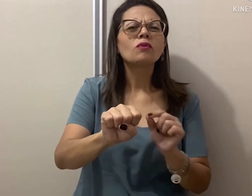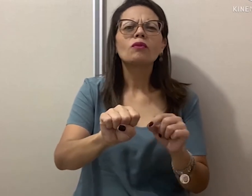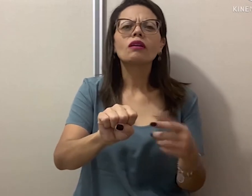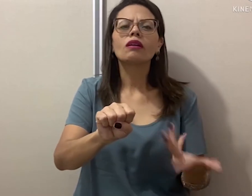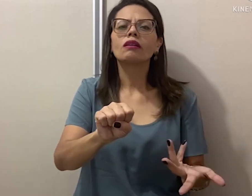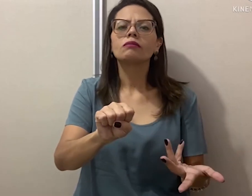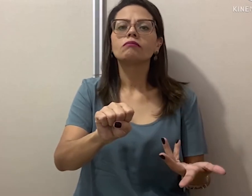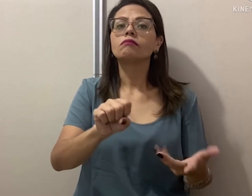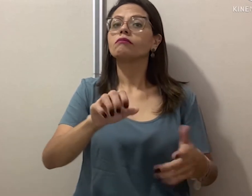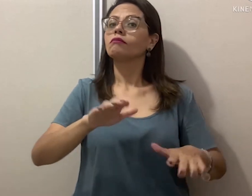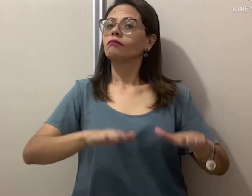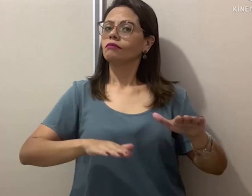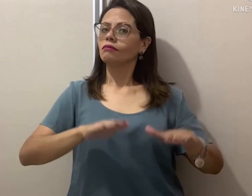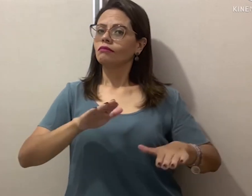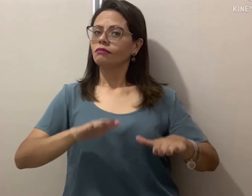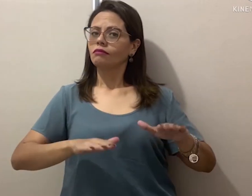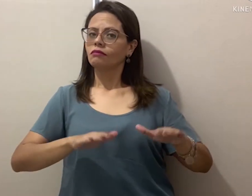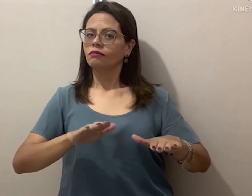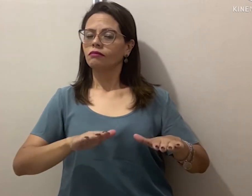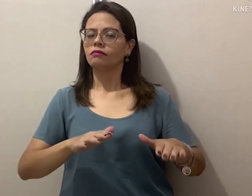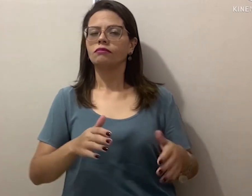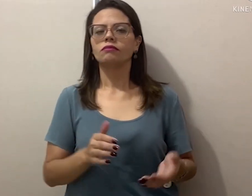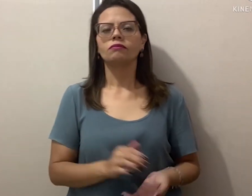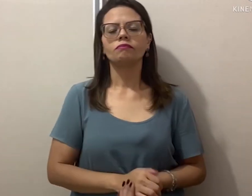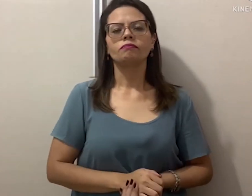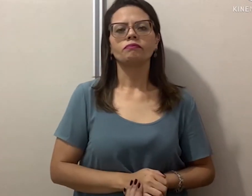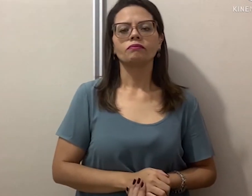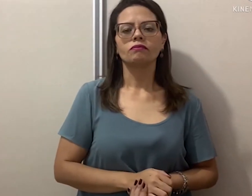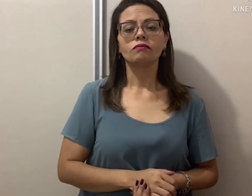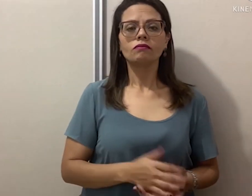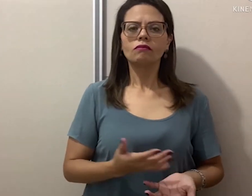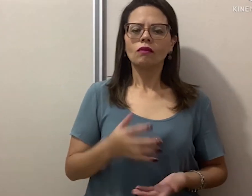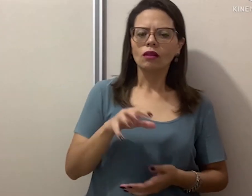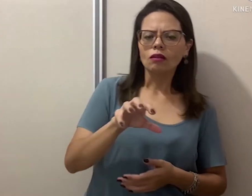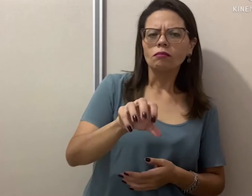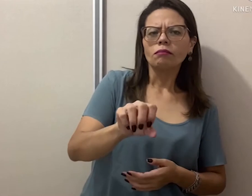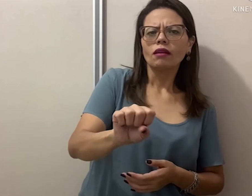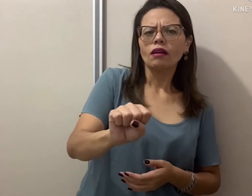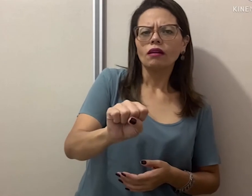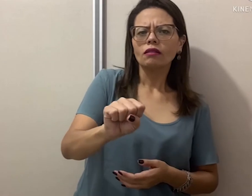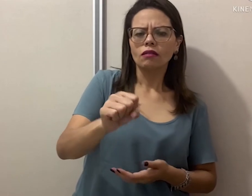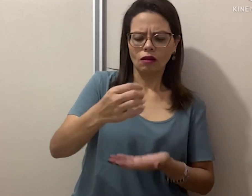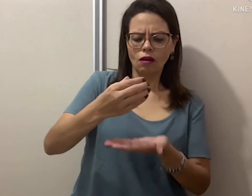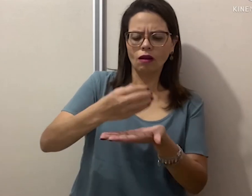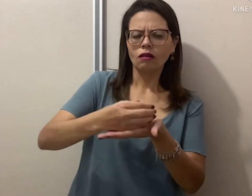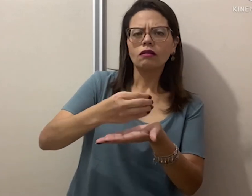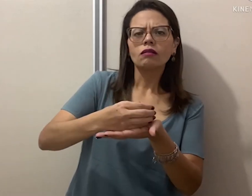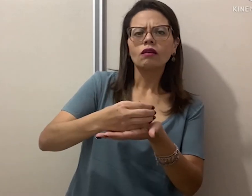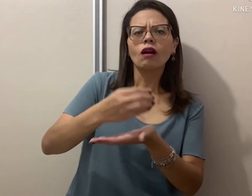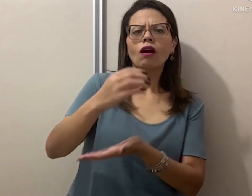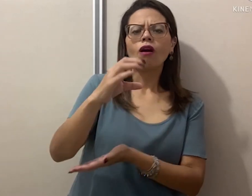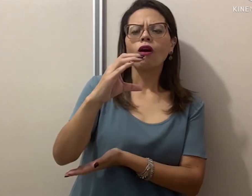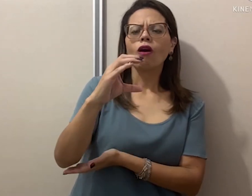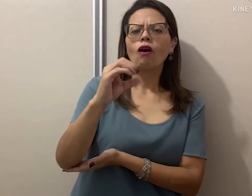pegar, tá, mas pegar o que? Isso é muito relativo, pegar um